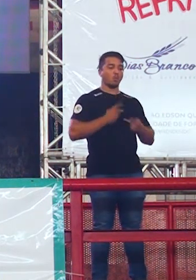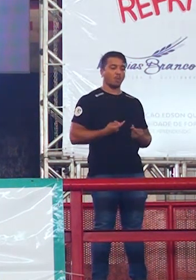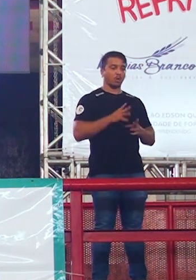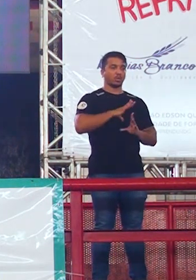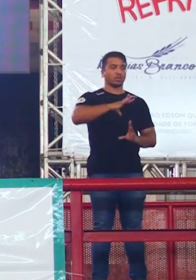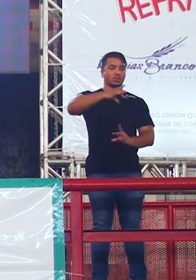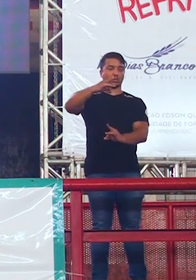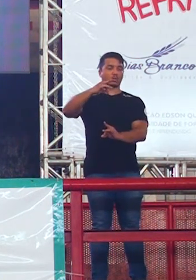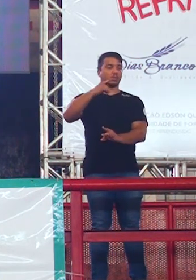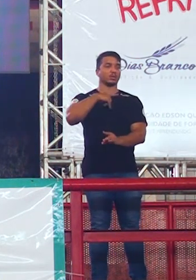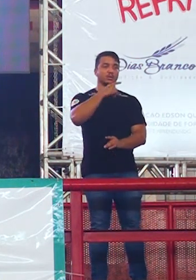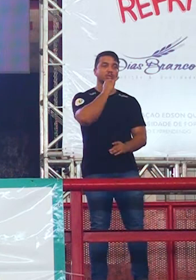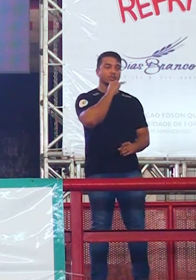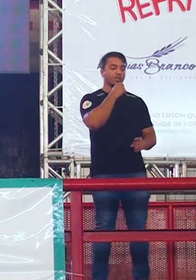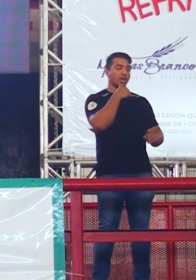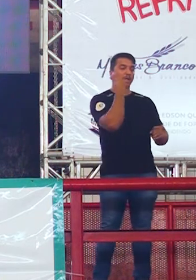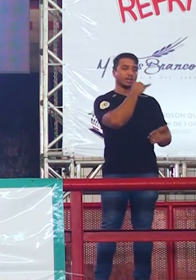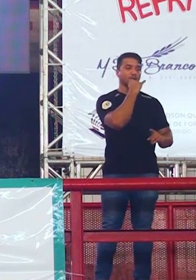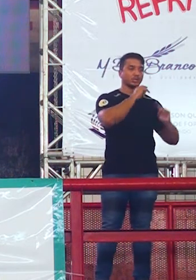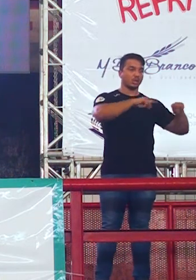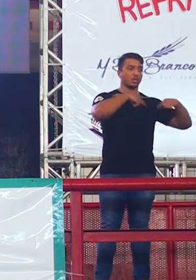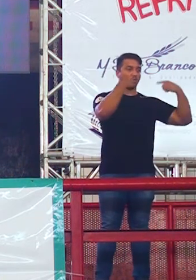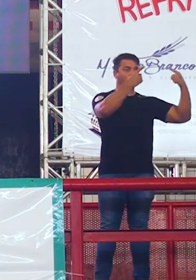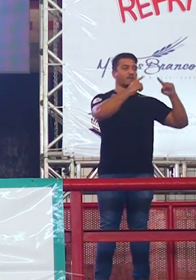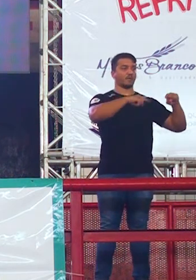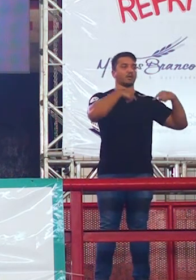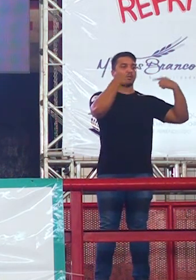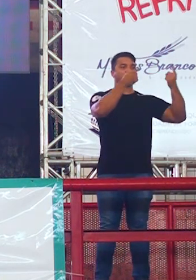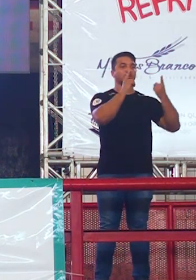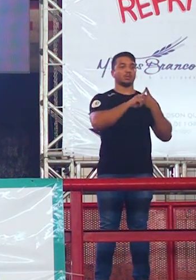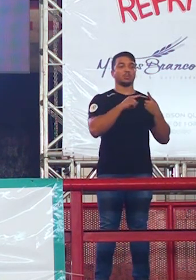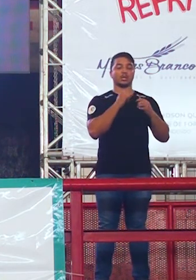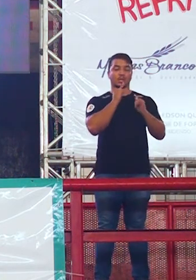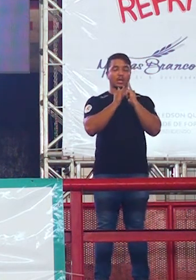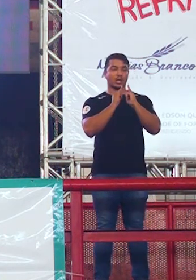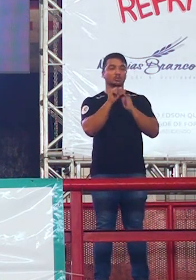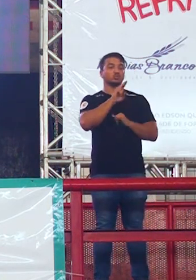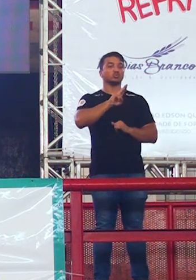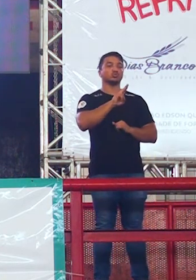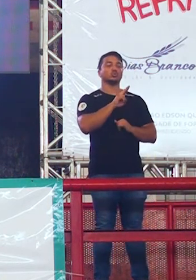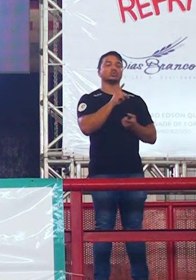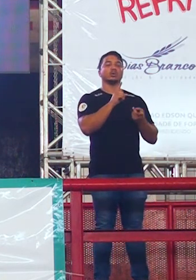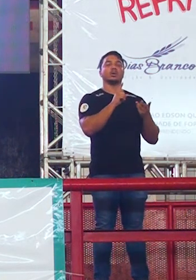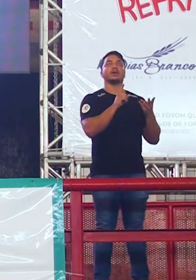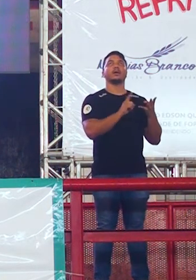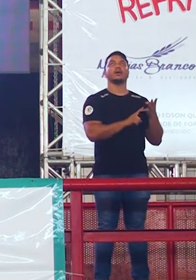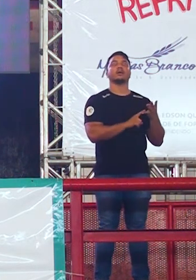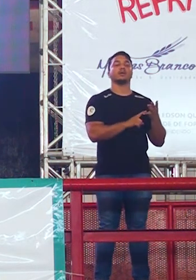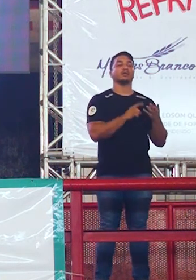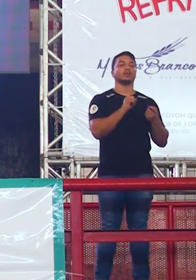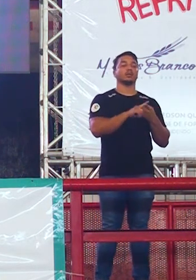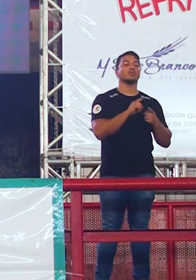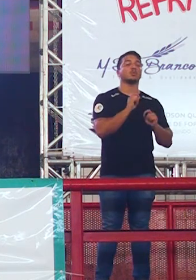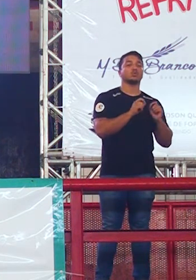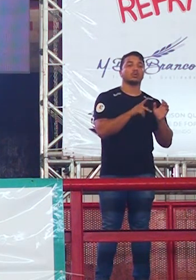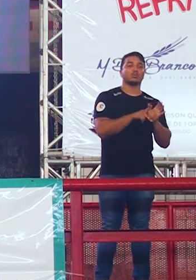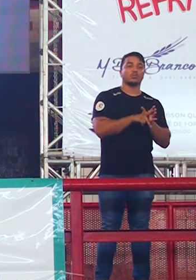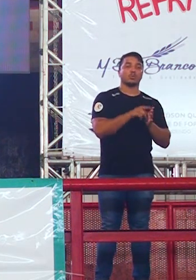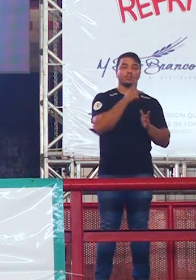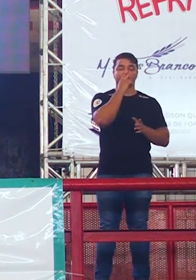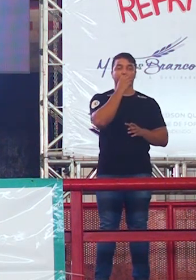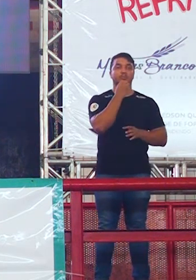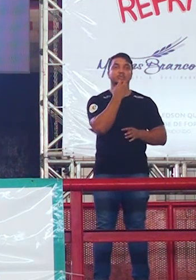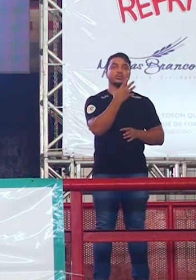energias renováveis, uso da internet, e que tal prós, coisa boa,